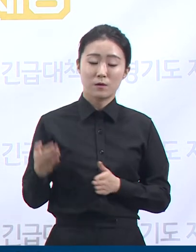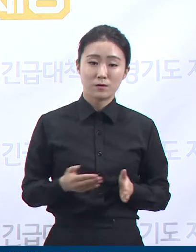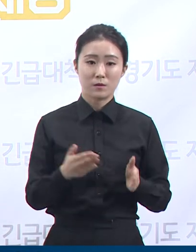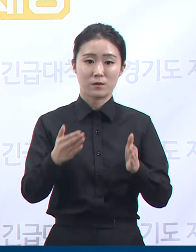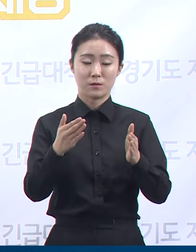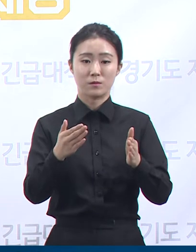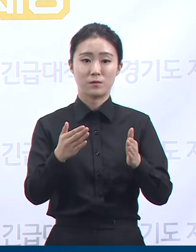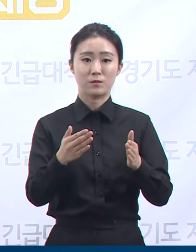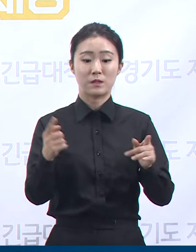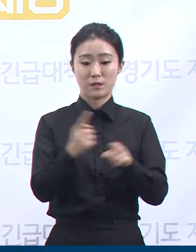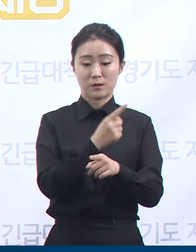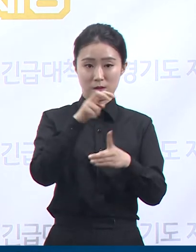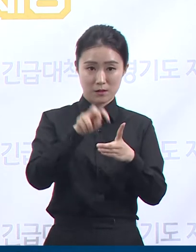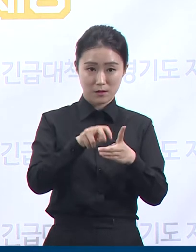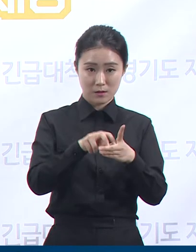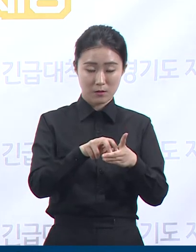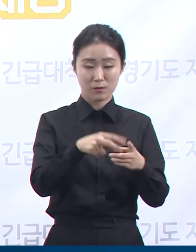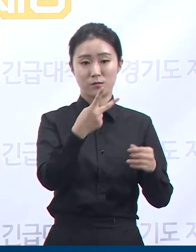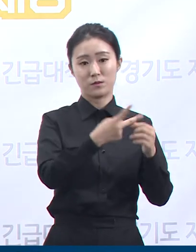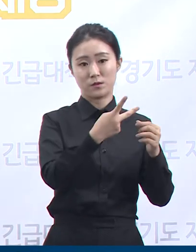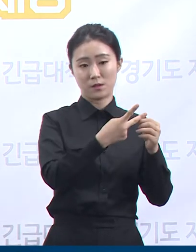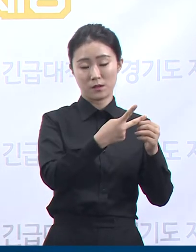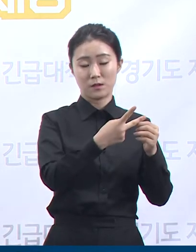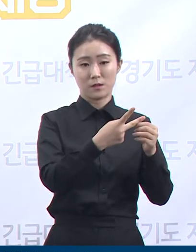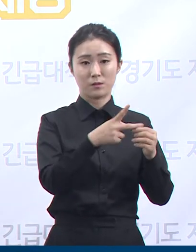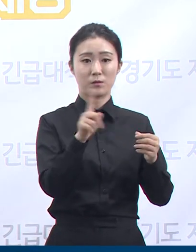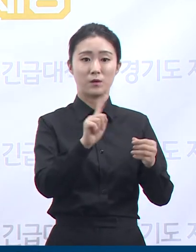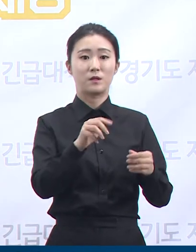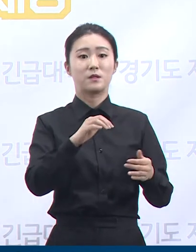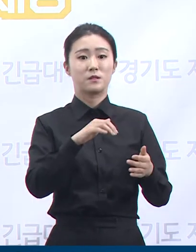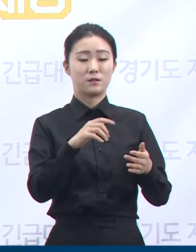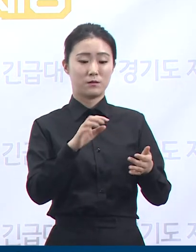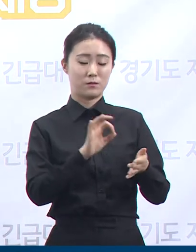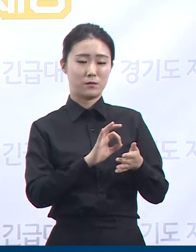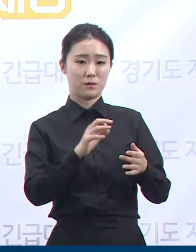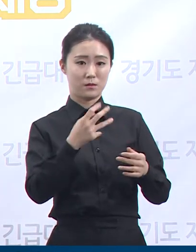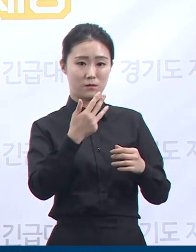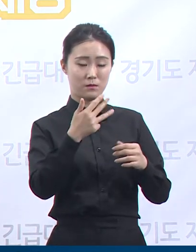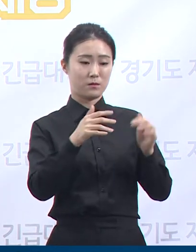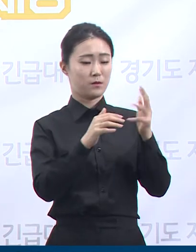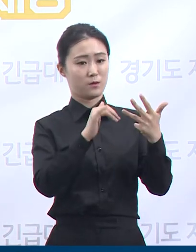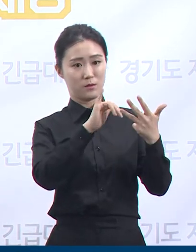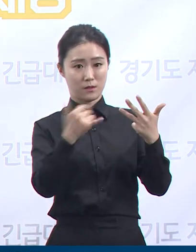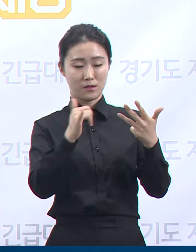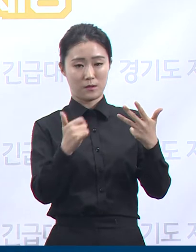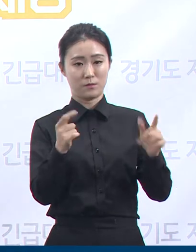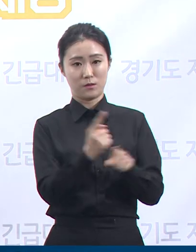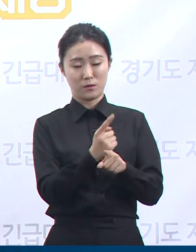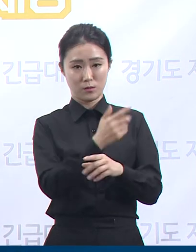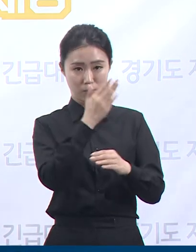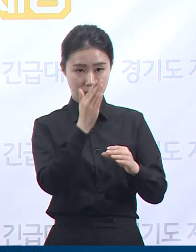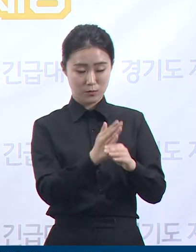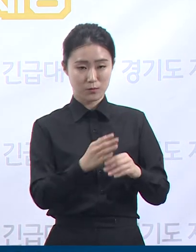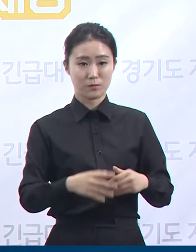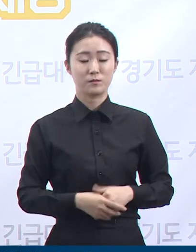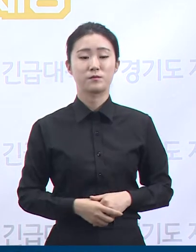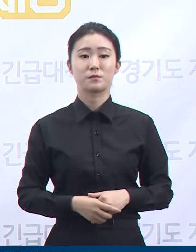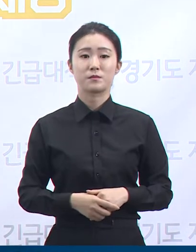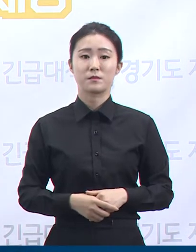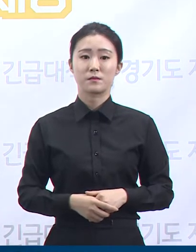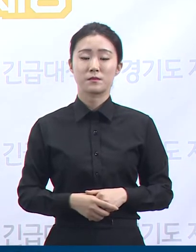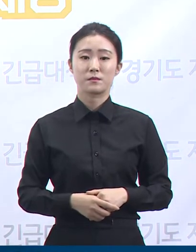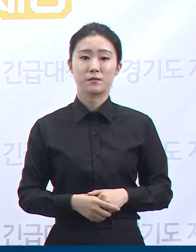8명의 확진자가 생활하고 있으며 타 시도 및 외국인 포함 총 263명의 확진자가 도내